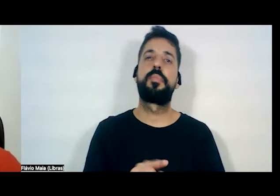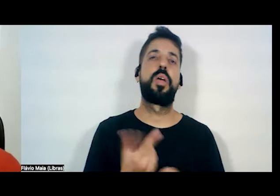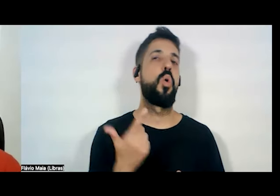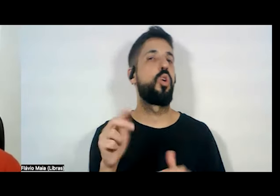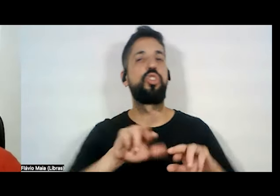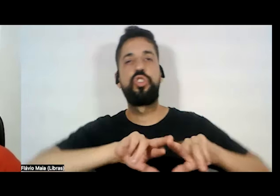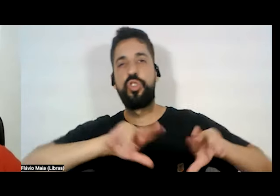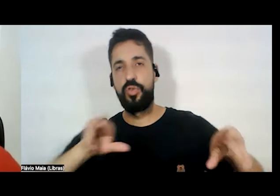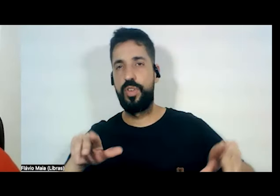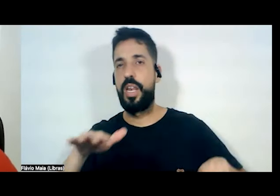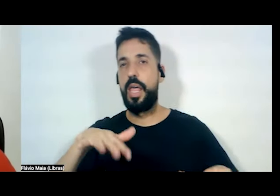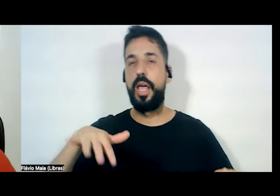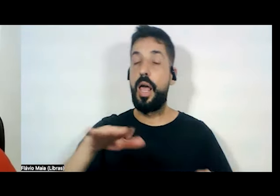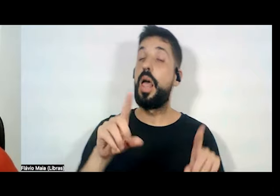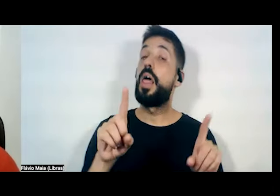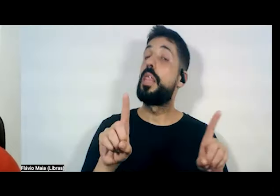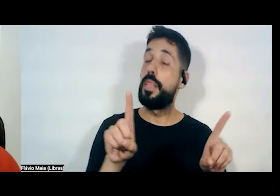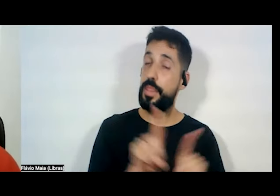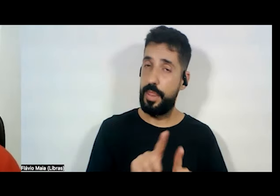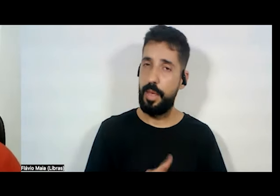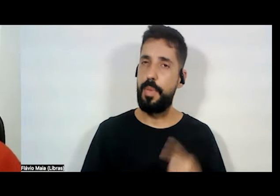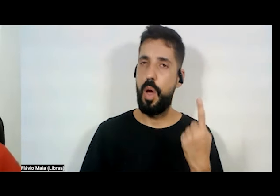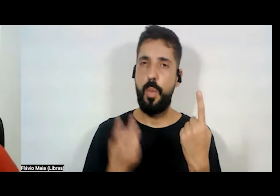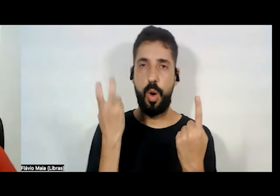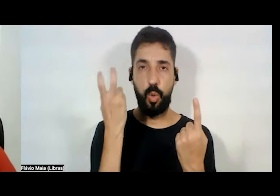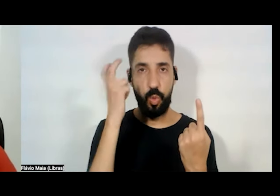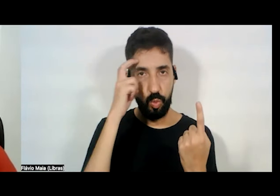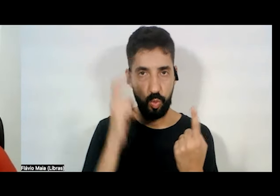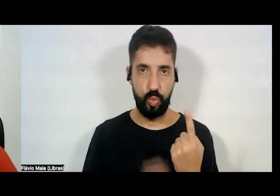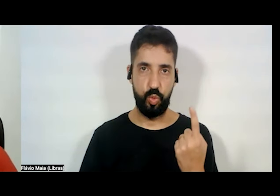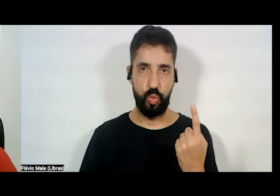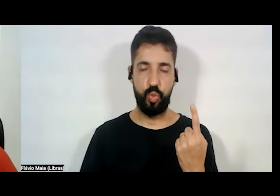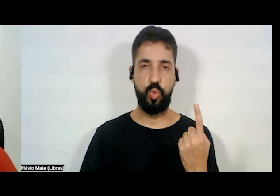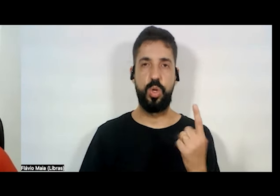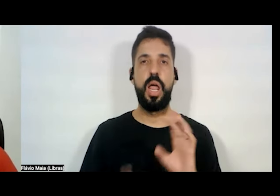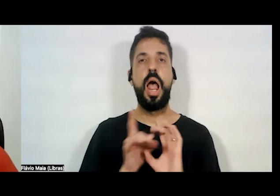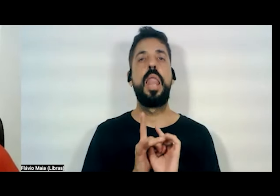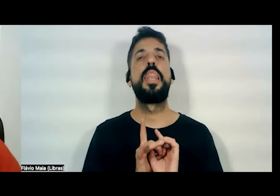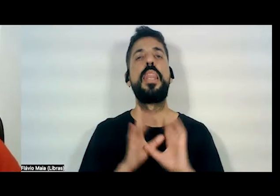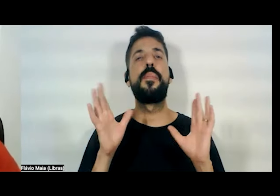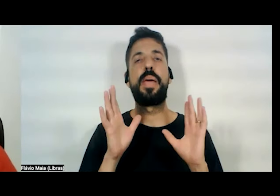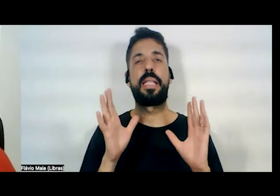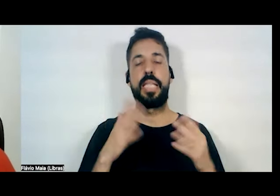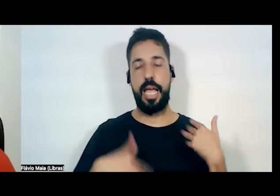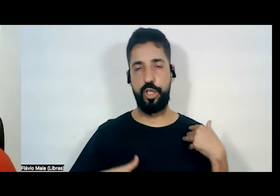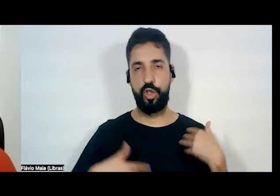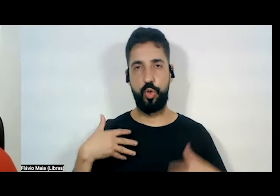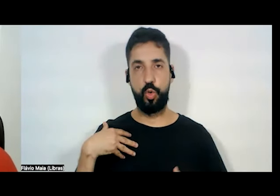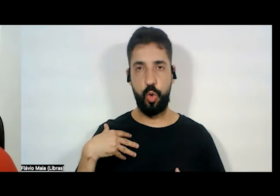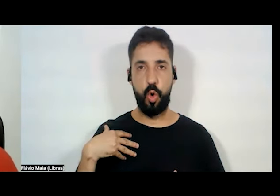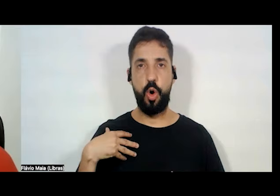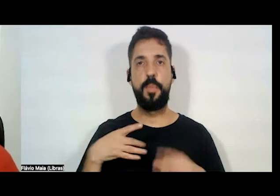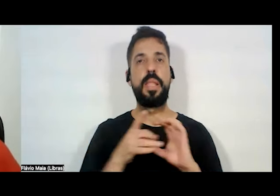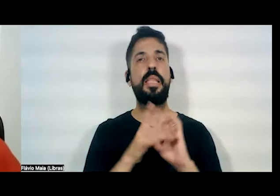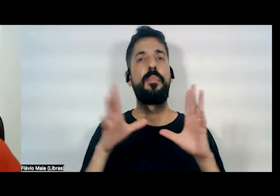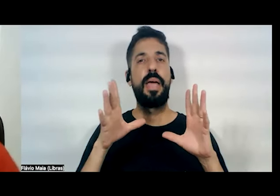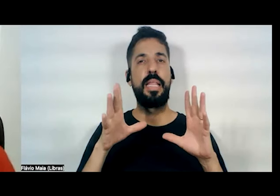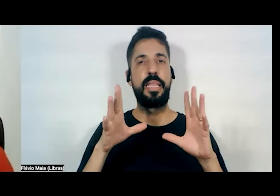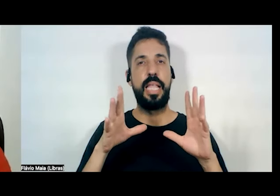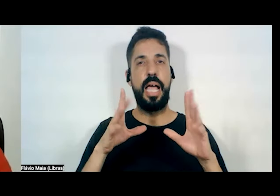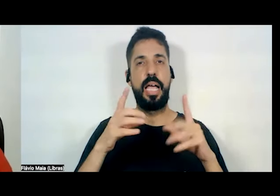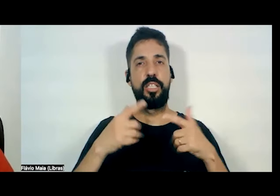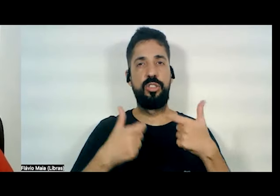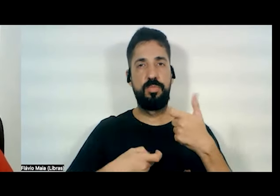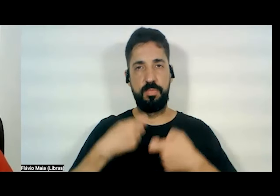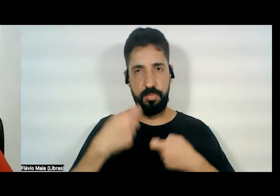mas também por uma cultura de liberdade do corpo, de liberdade sexual, uma cultura